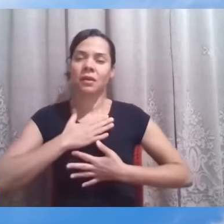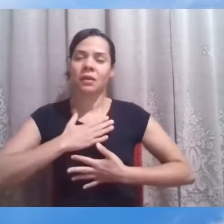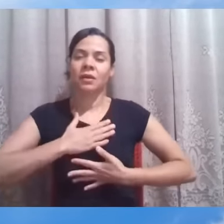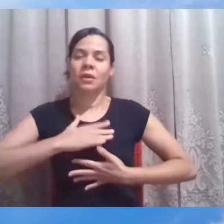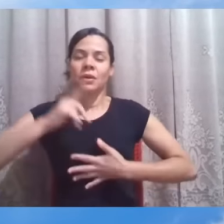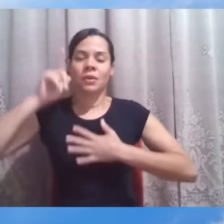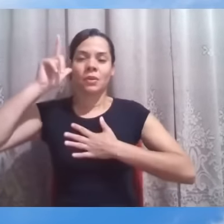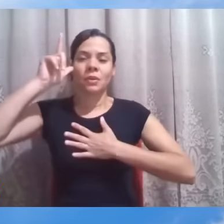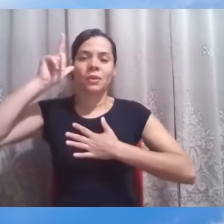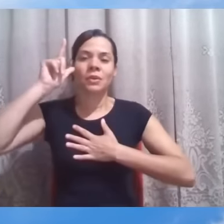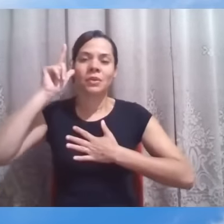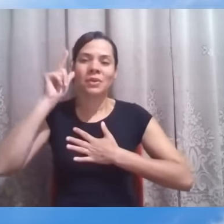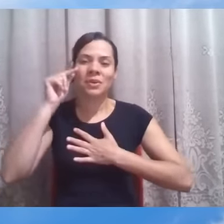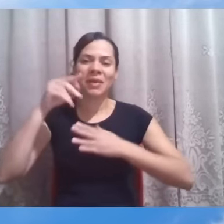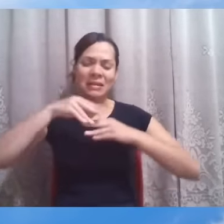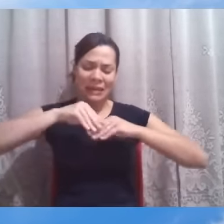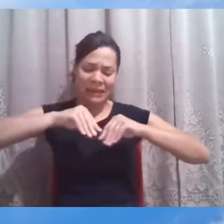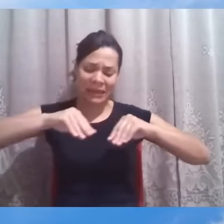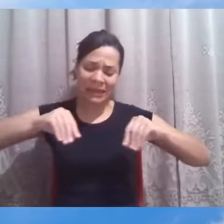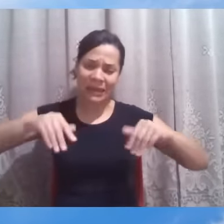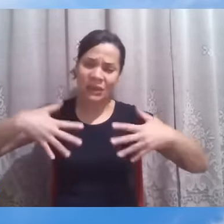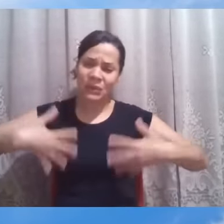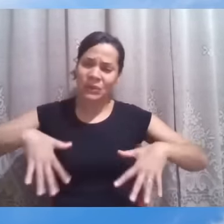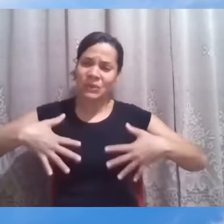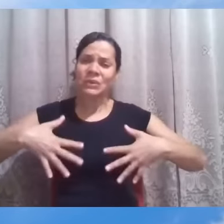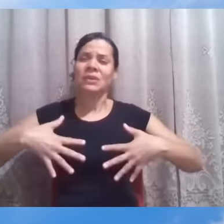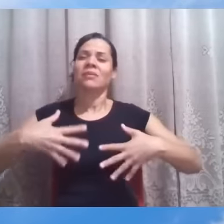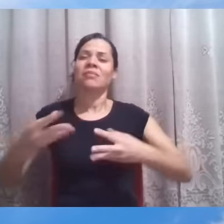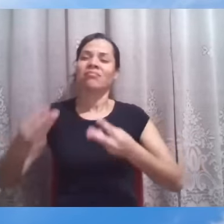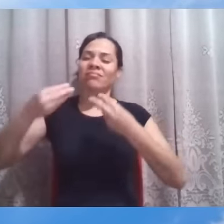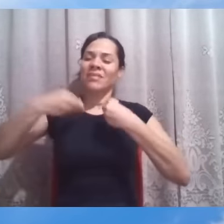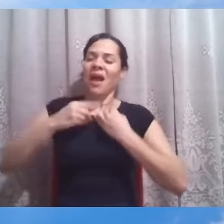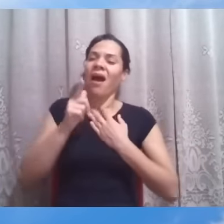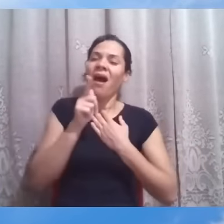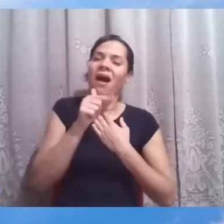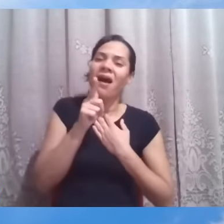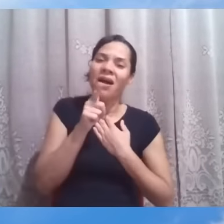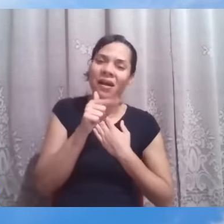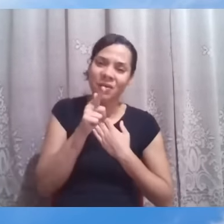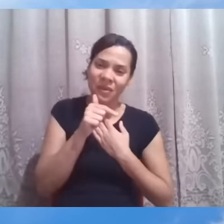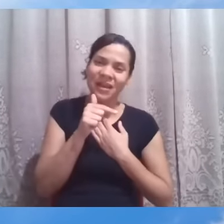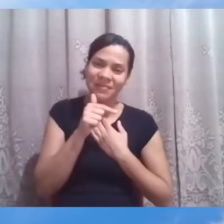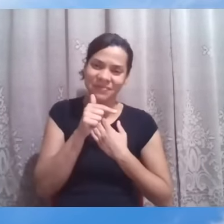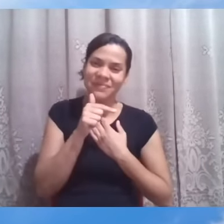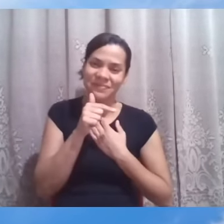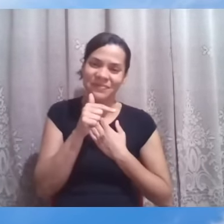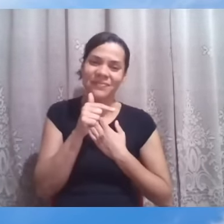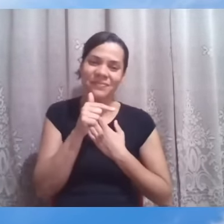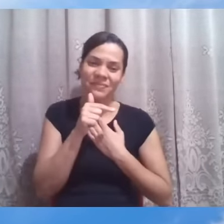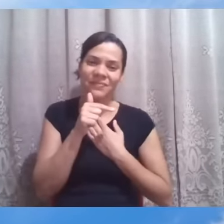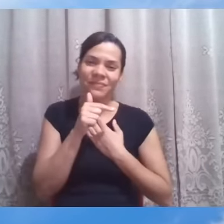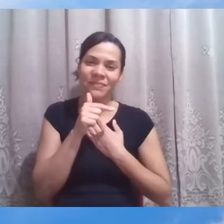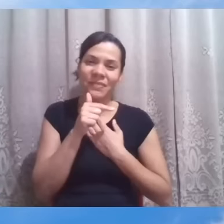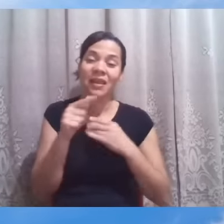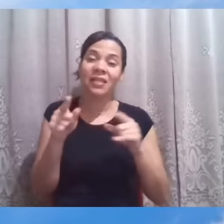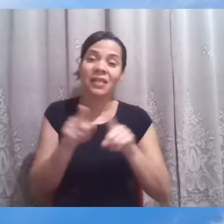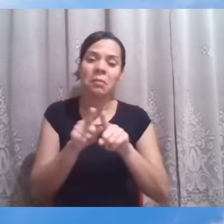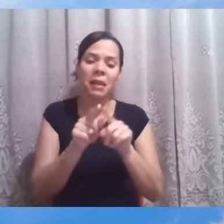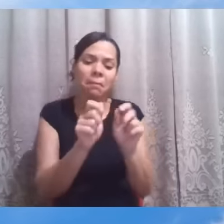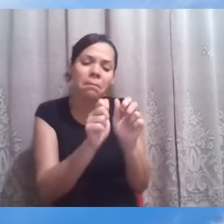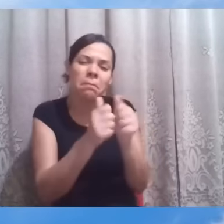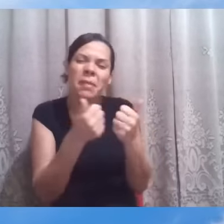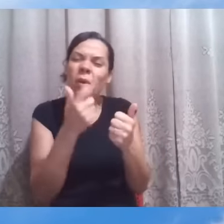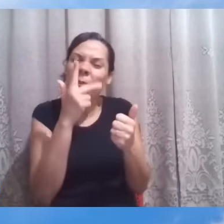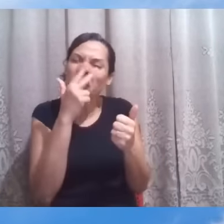vida, tem sido a água viva nos dias de mais sede, tem sido o pão da vida,